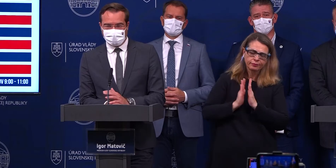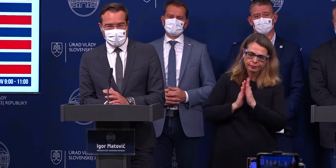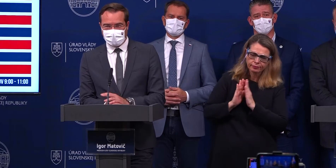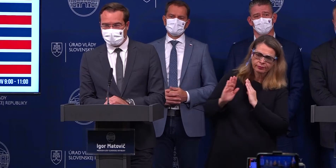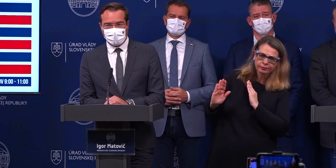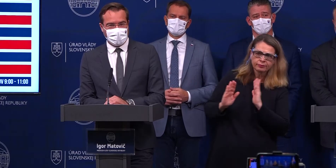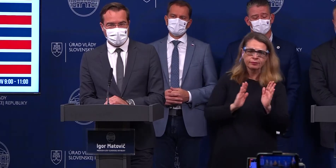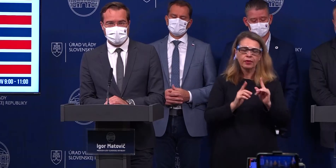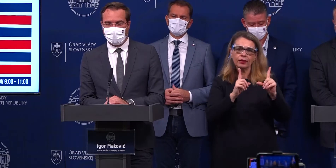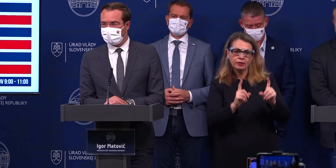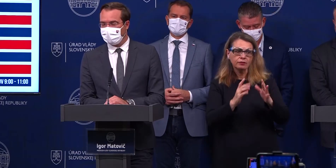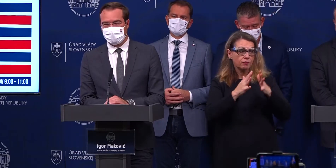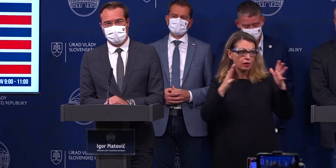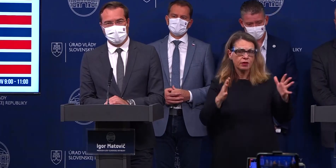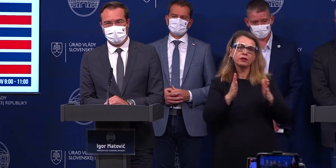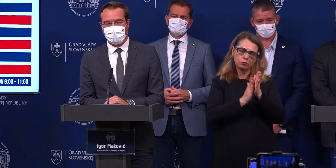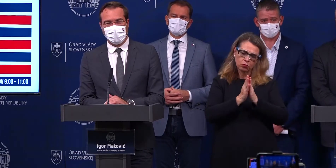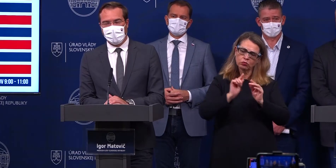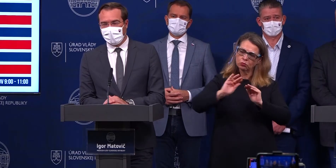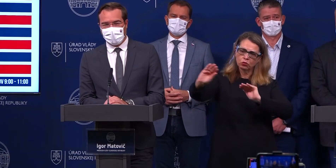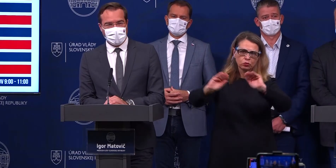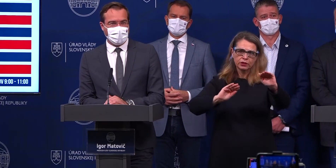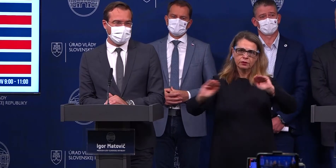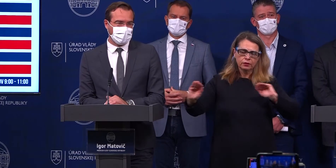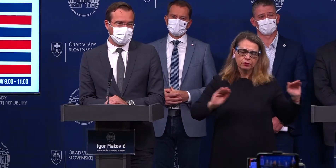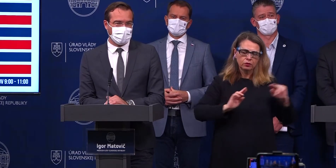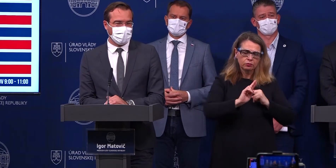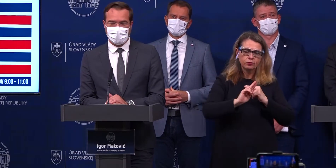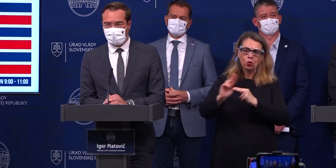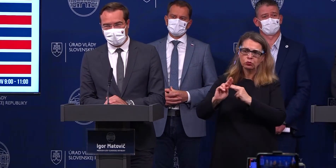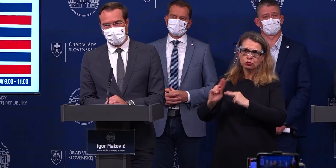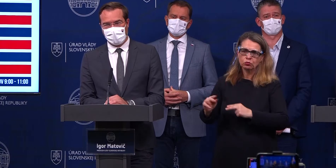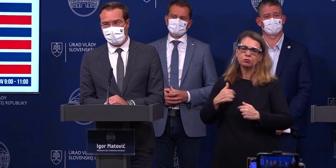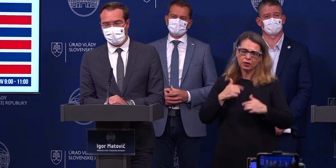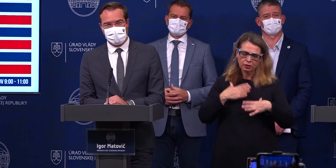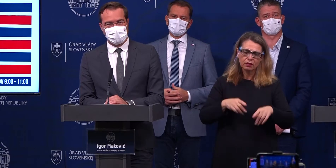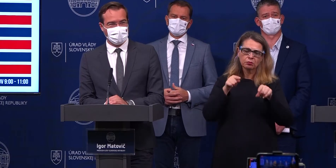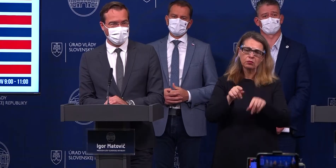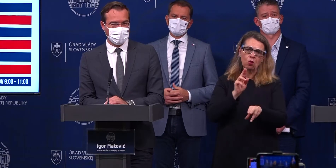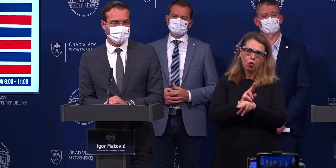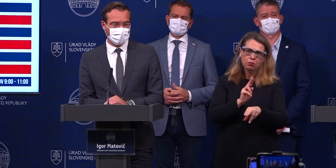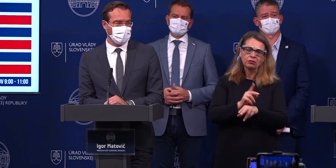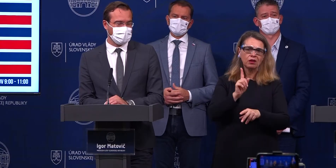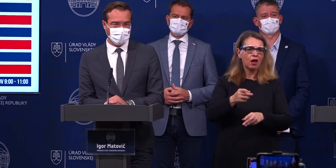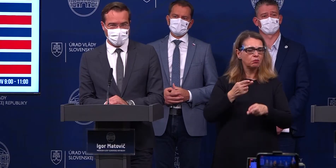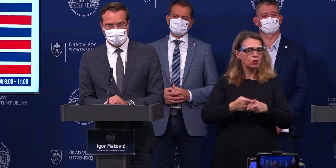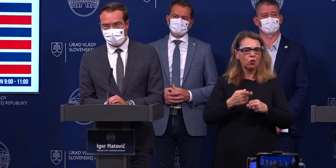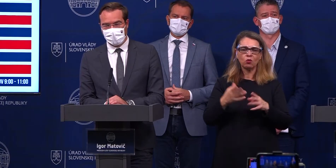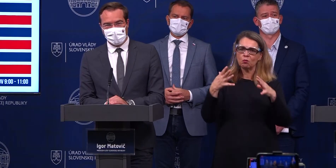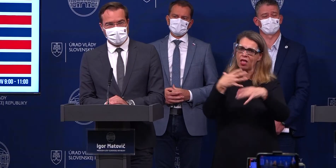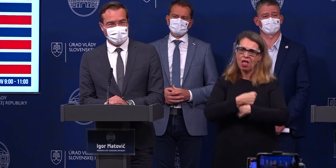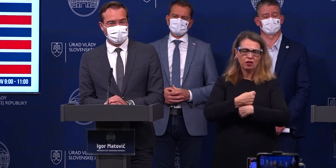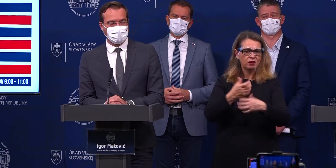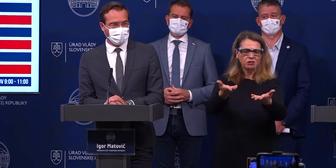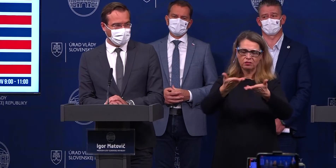keď sú na zastavke ich viac, prosím, dodržujte odstupy. Ide nám naozaj o to, aj týmito opatreniami, aby ste si tú infekciu nedoniesli domov,